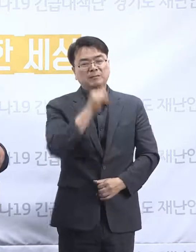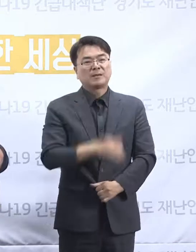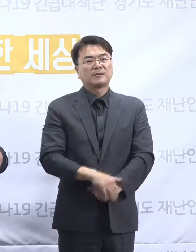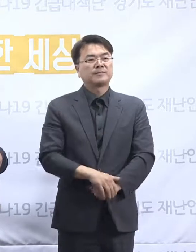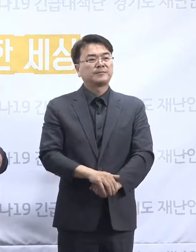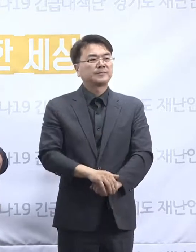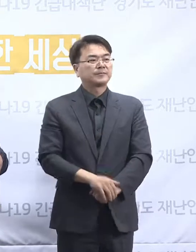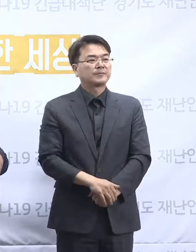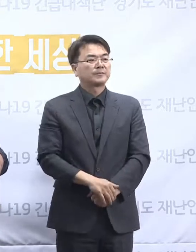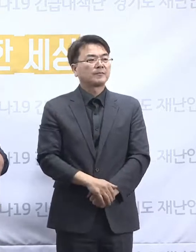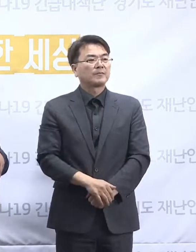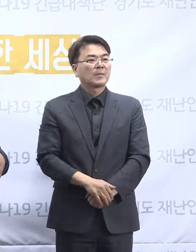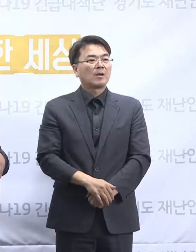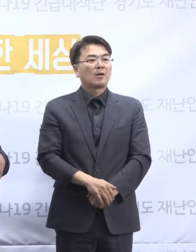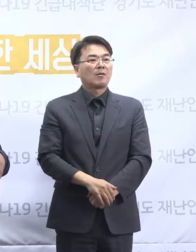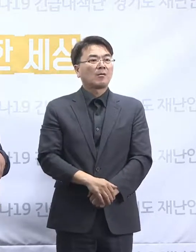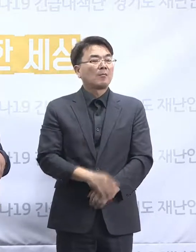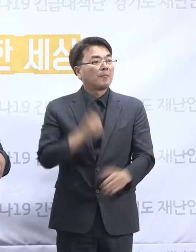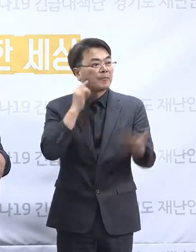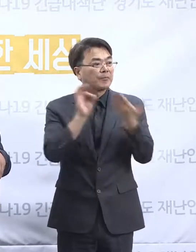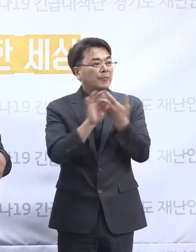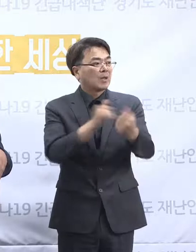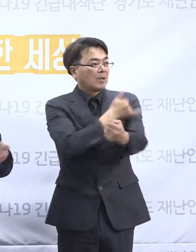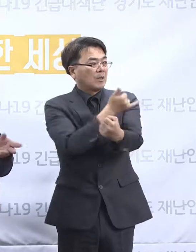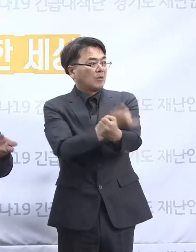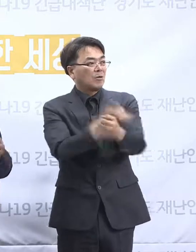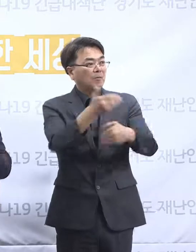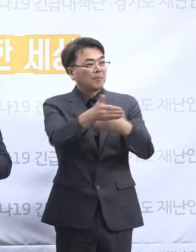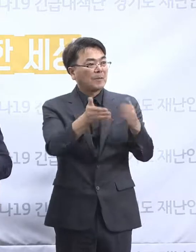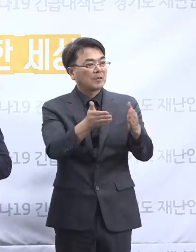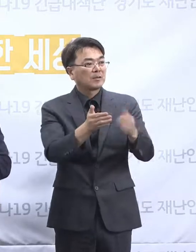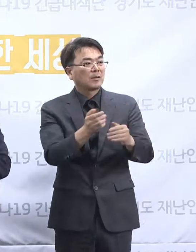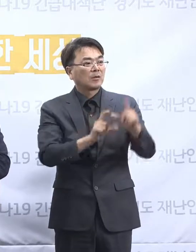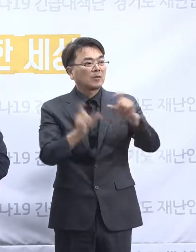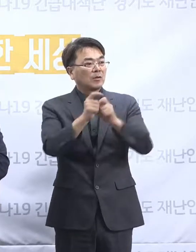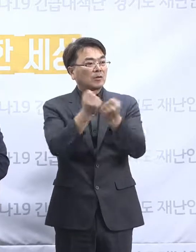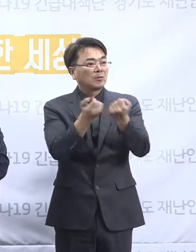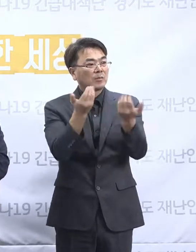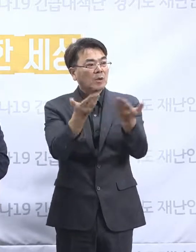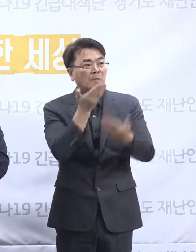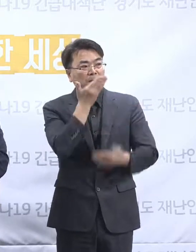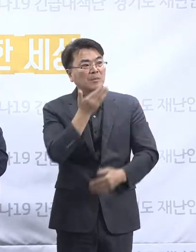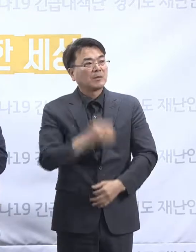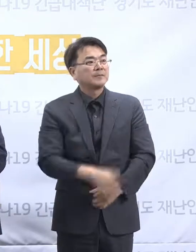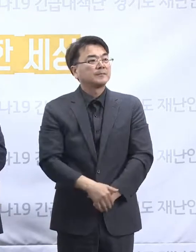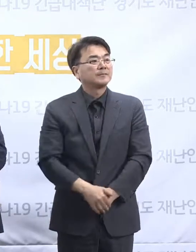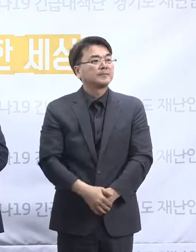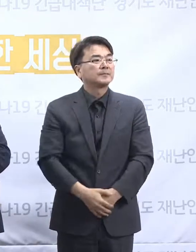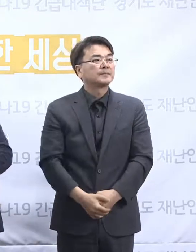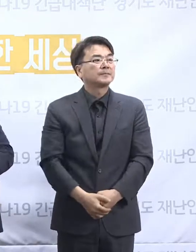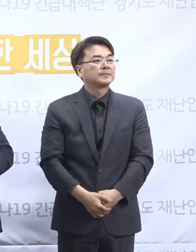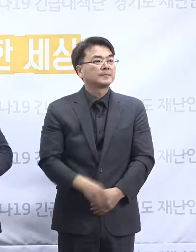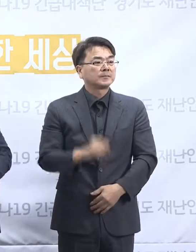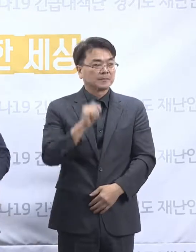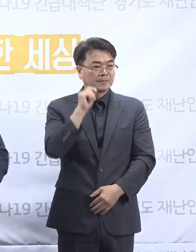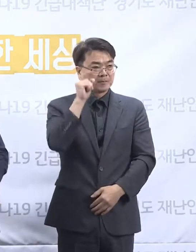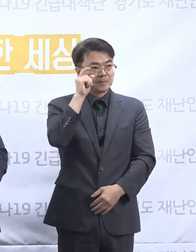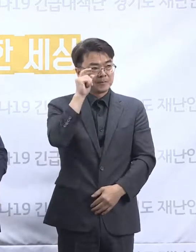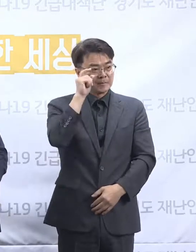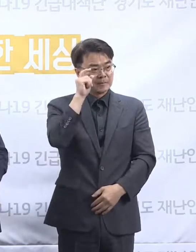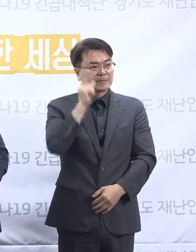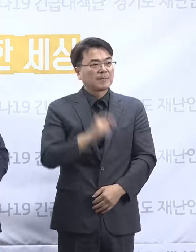인권반에서 좀 더 추가로 설명해 주시겠습니까? 여준민 반장이? 예, 즉 나오셔서